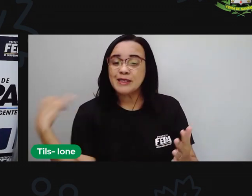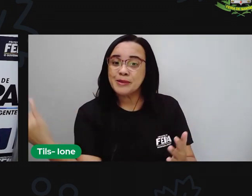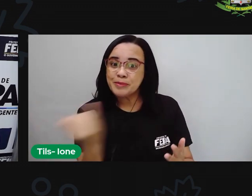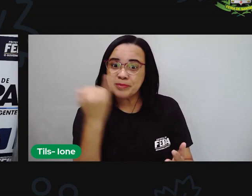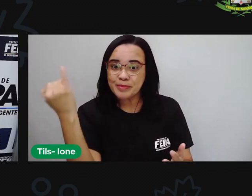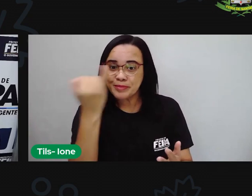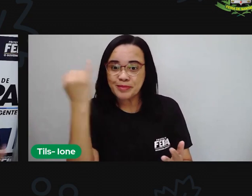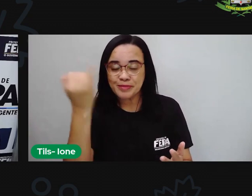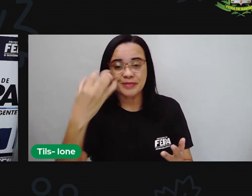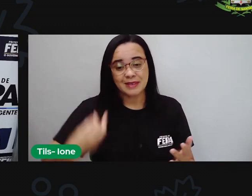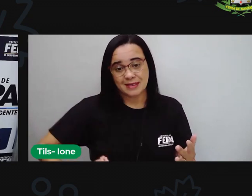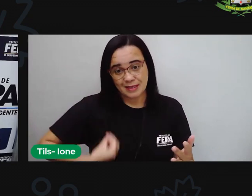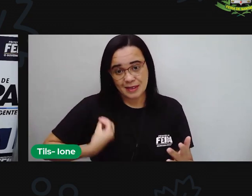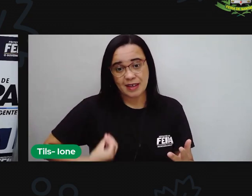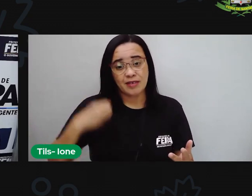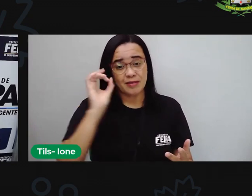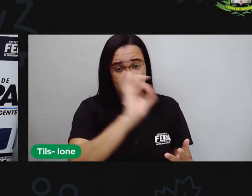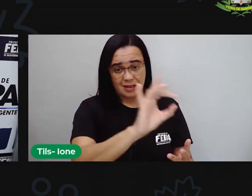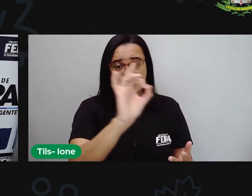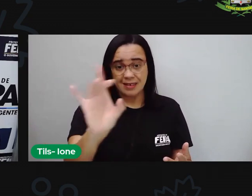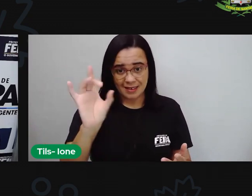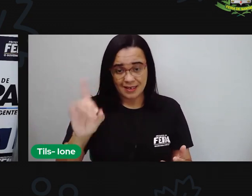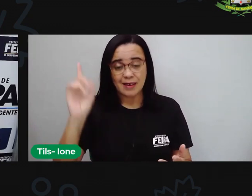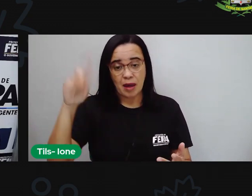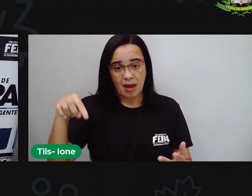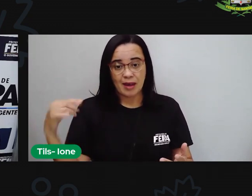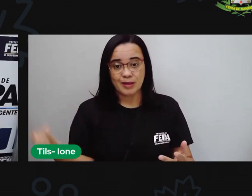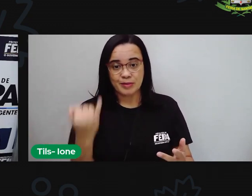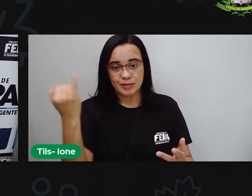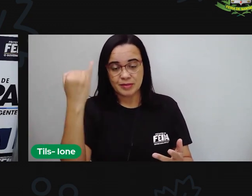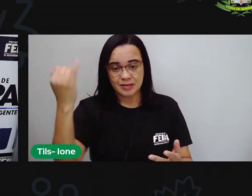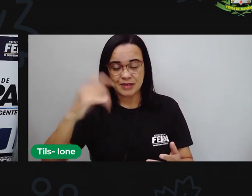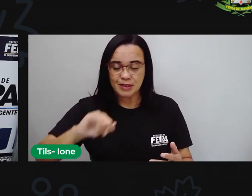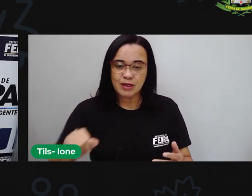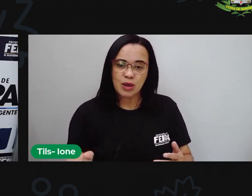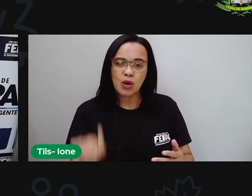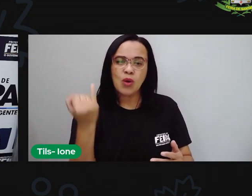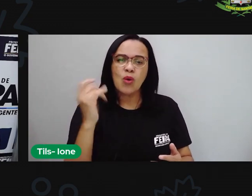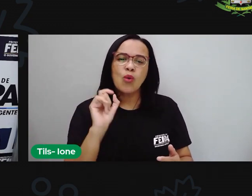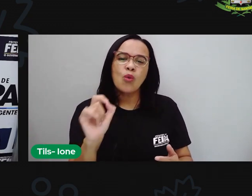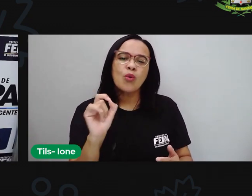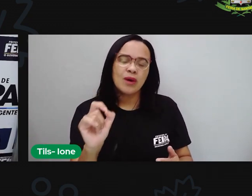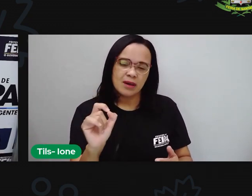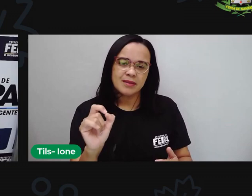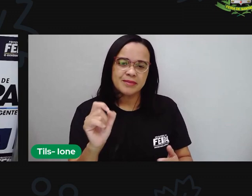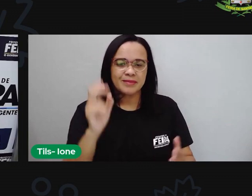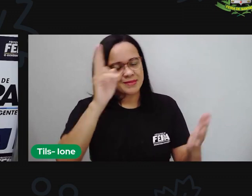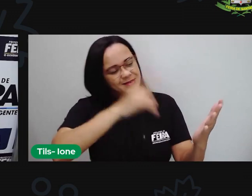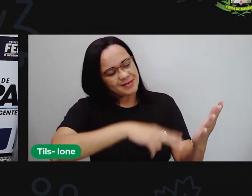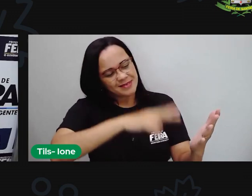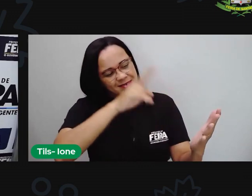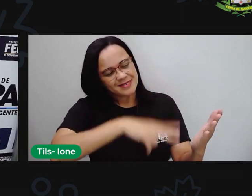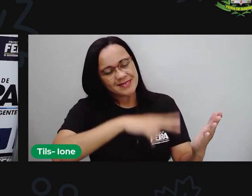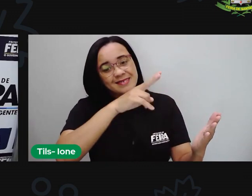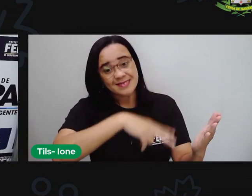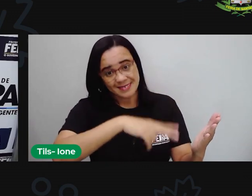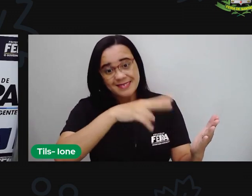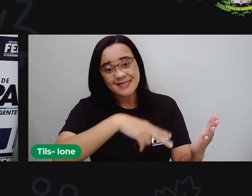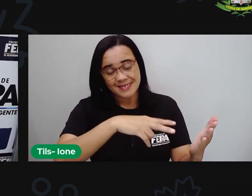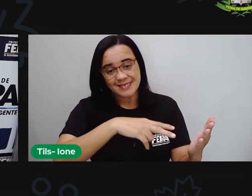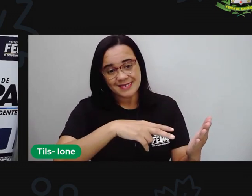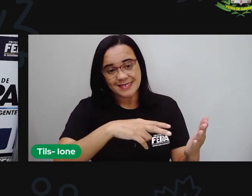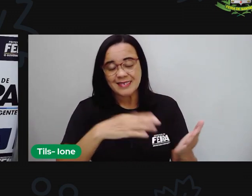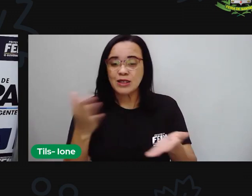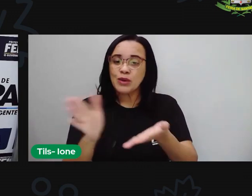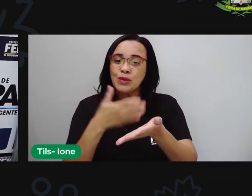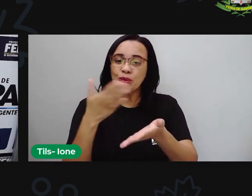vida da gente, na vida de vocês. A gente vai aproveitar agora e fazer a leitura, tá certo? De um livro. E o livro que